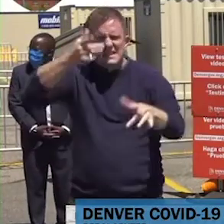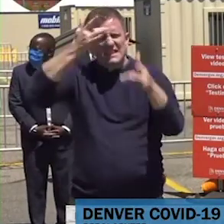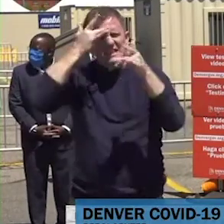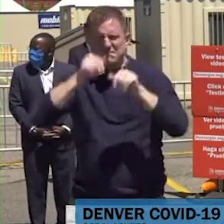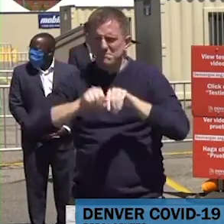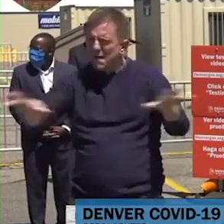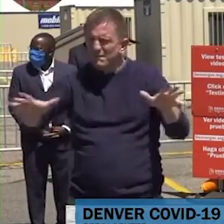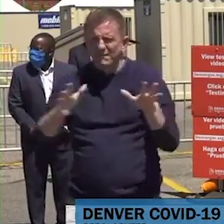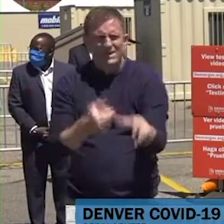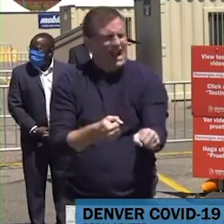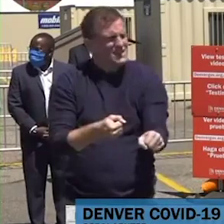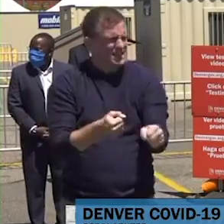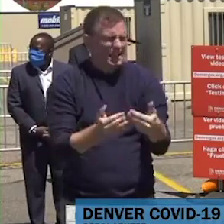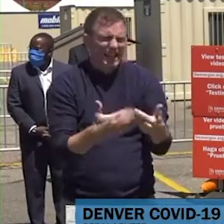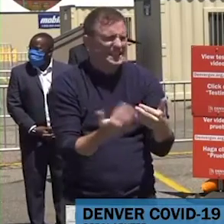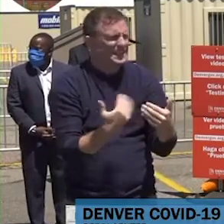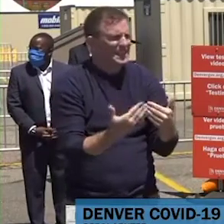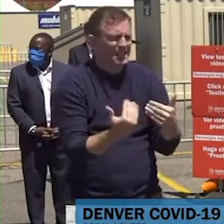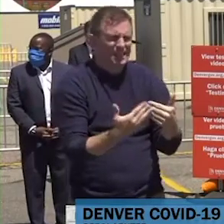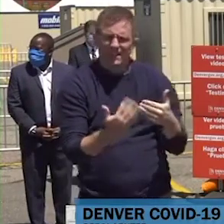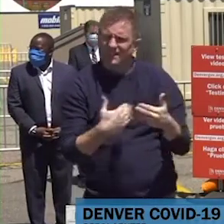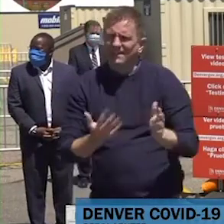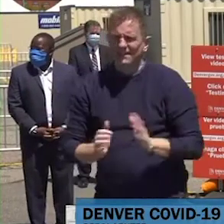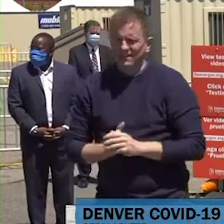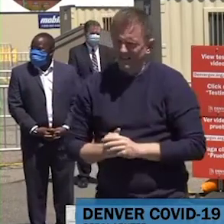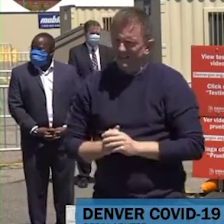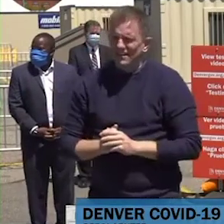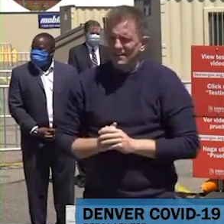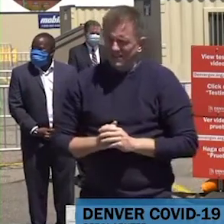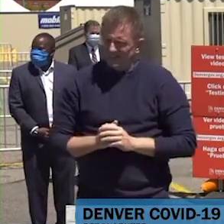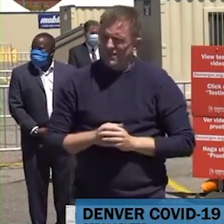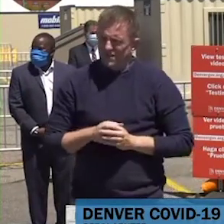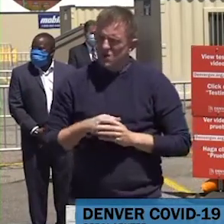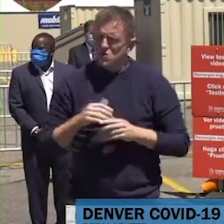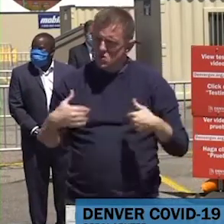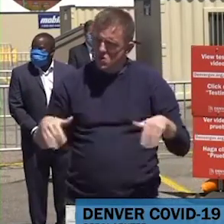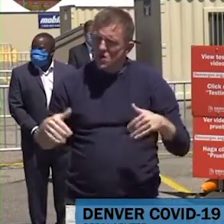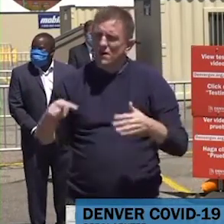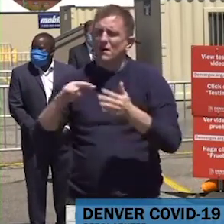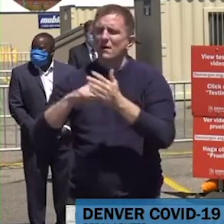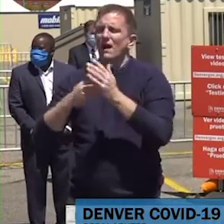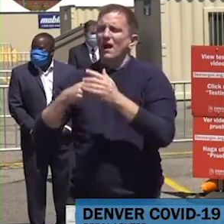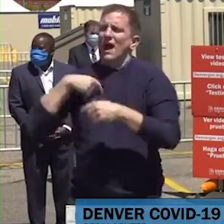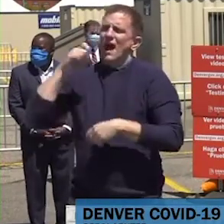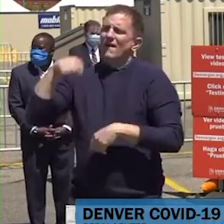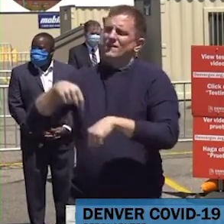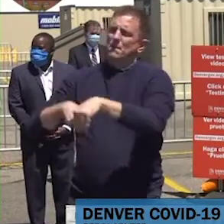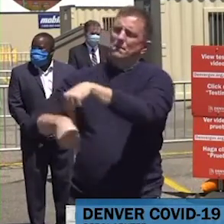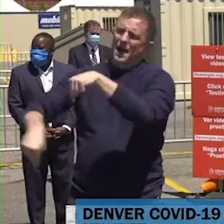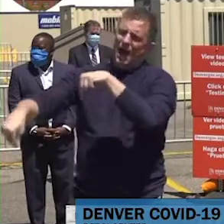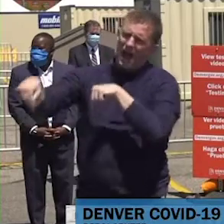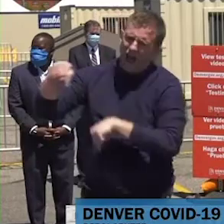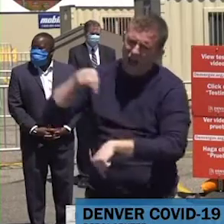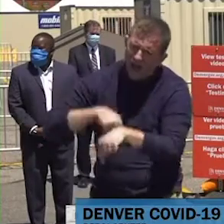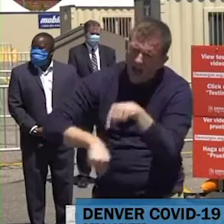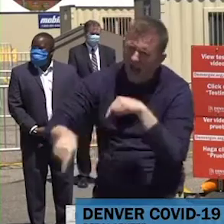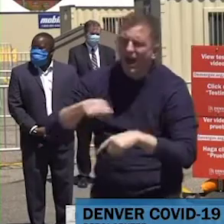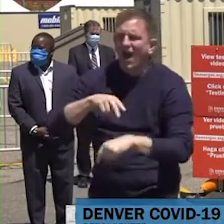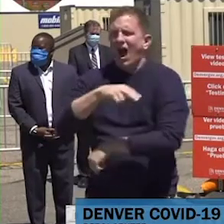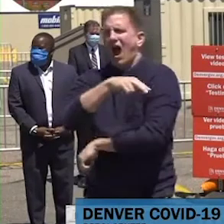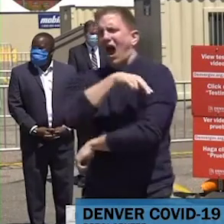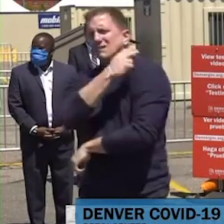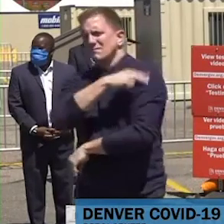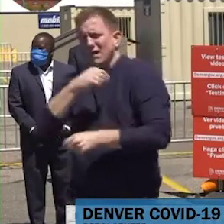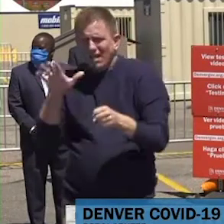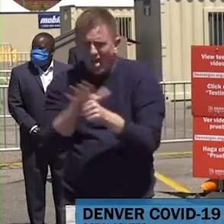se llenarían de nuevo y las comunidades directamente impactadas tendrían que tomar pasos adicionales para mantener a la gente a salvo. Hay que